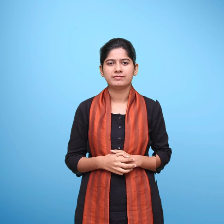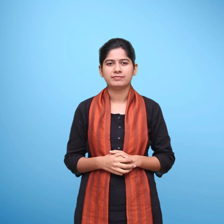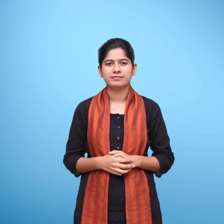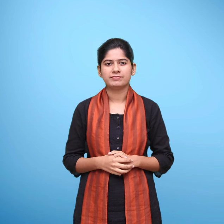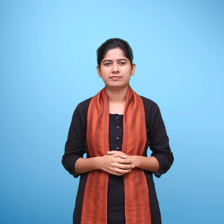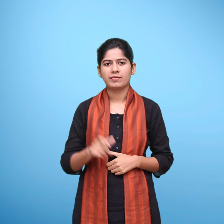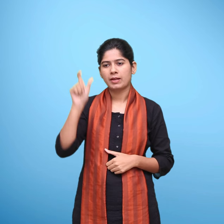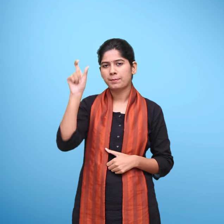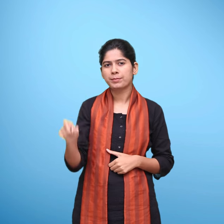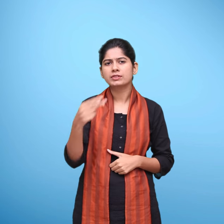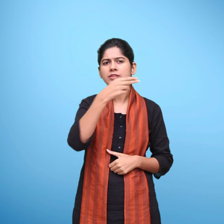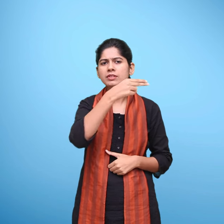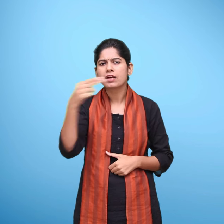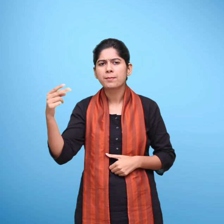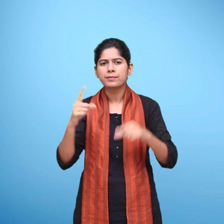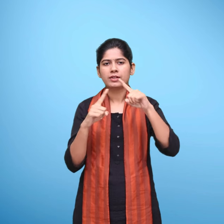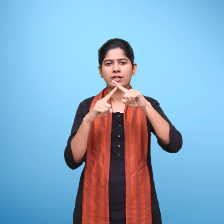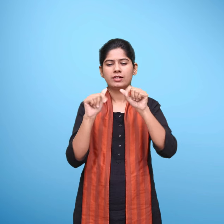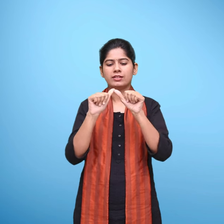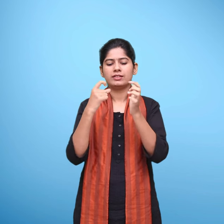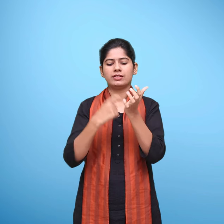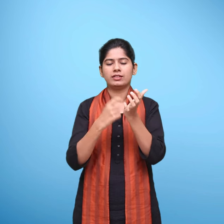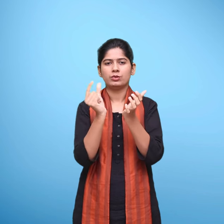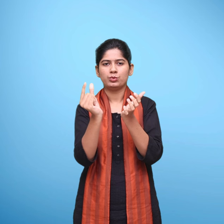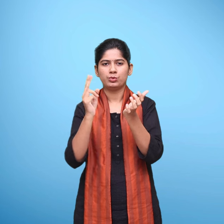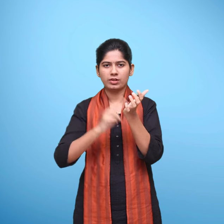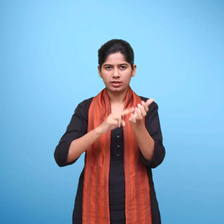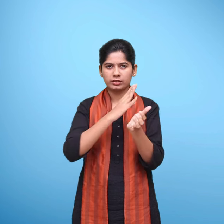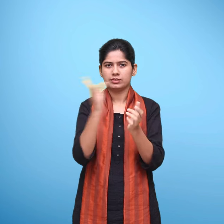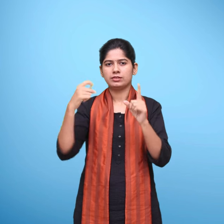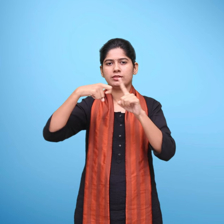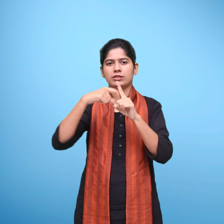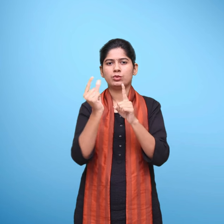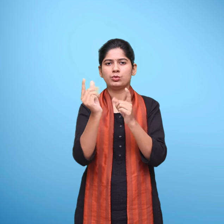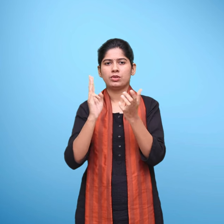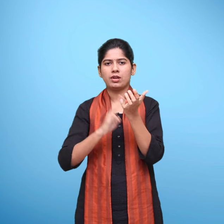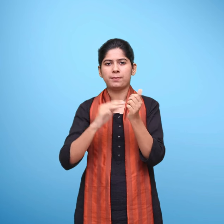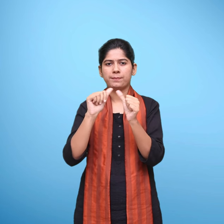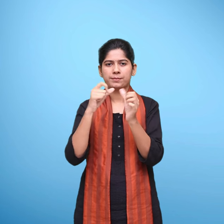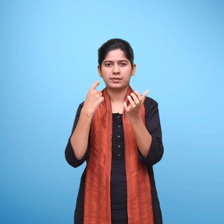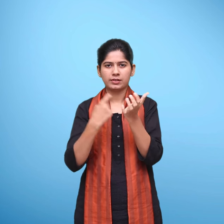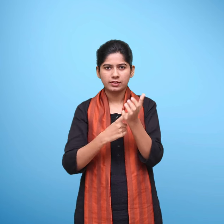सहायक संपादक, प्रकाशन विभाग, राष्ट्रे श्यक्षिक अनुसंधान और प्रशिक्षन परशद